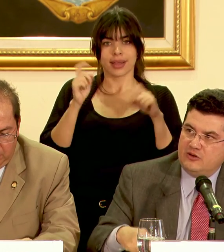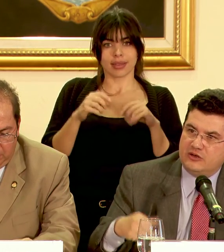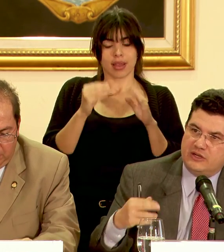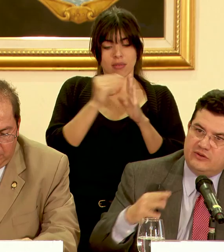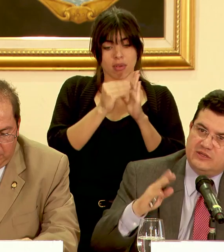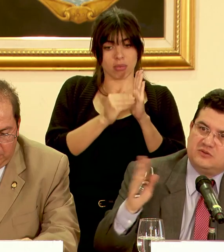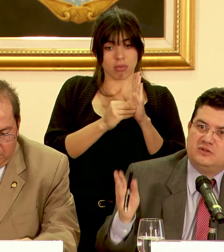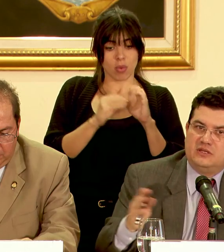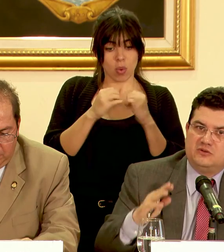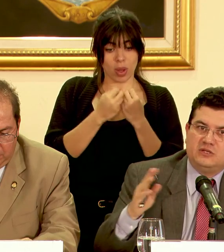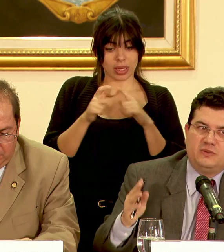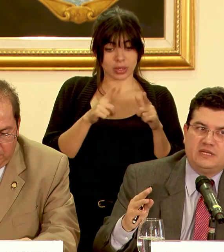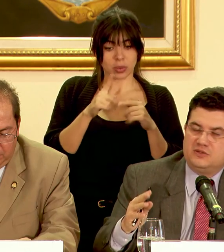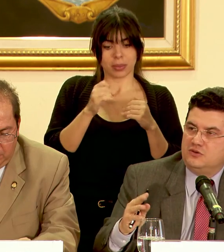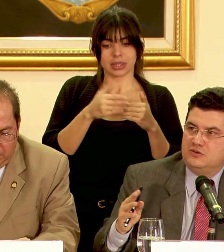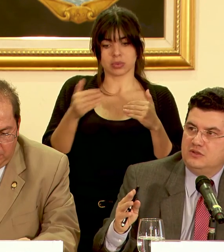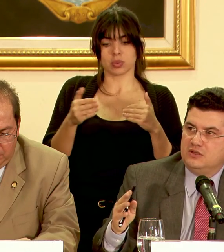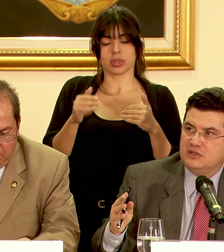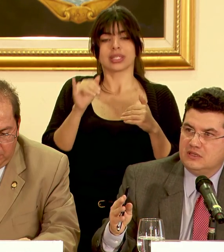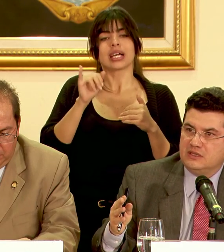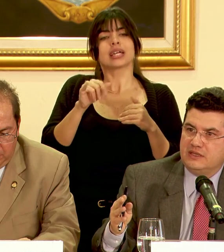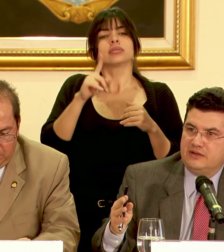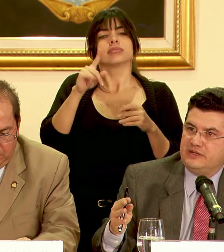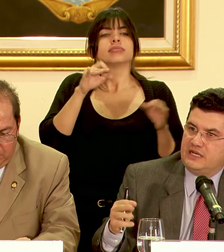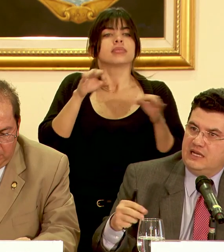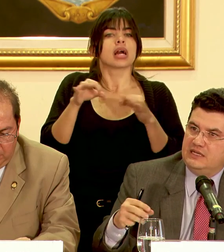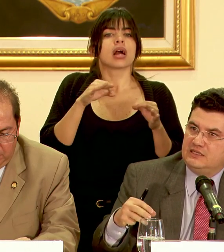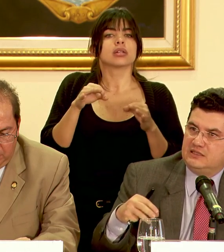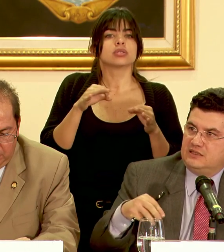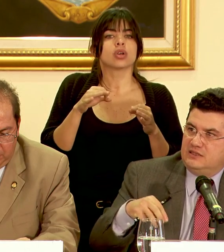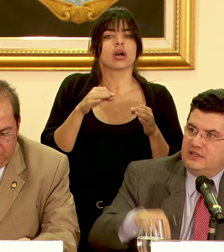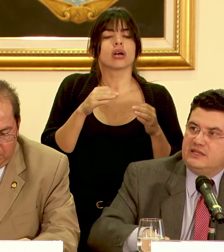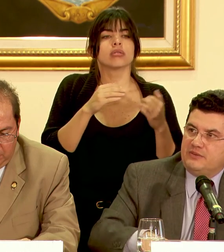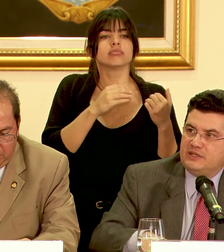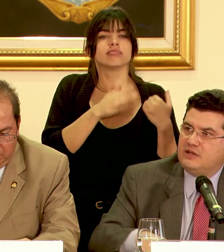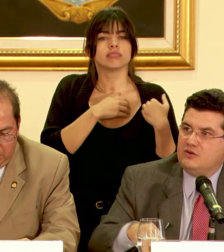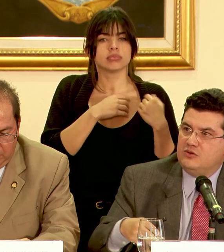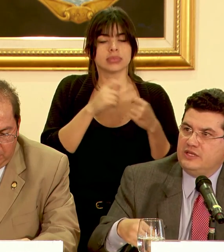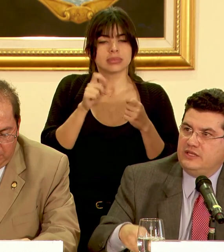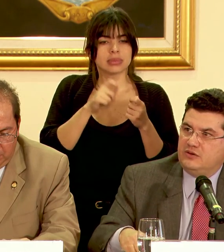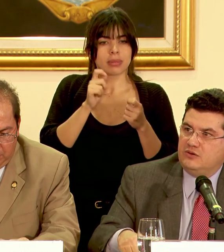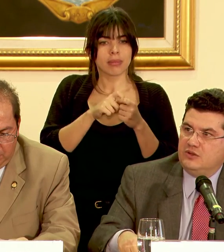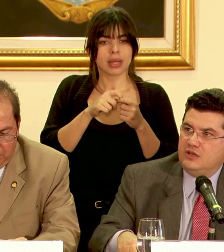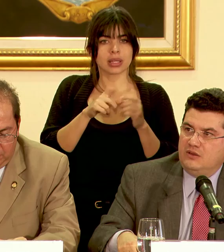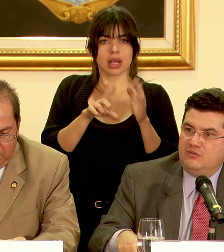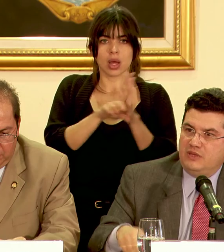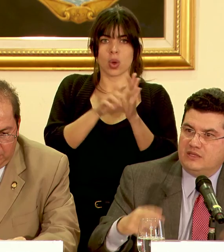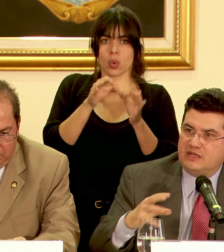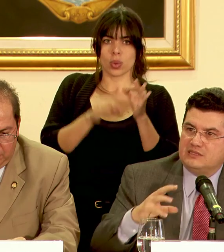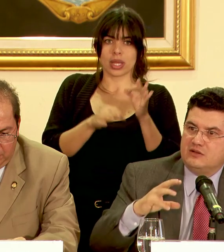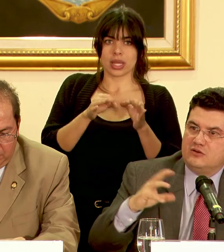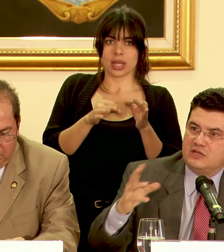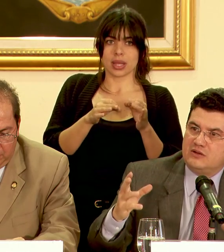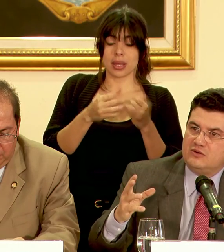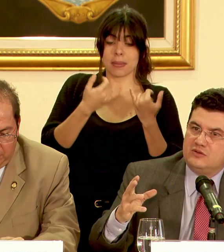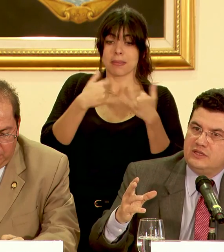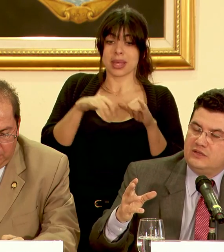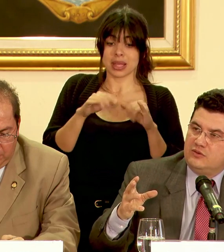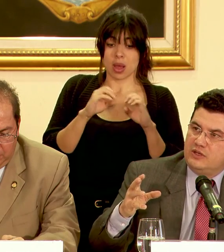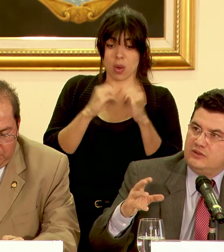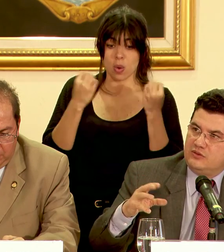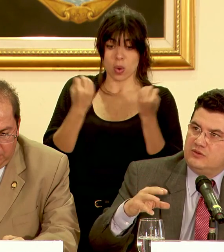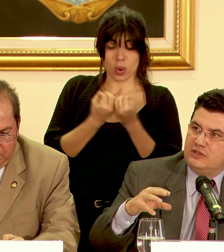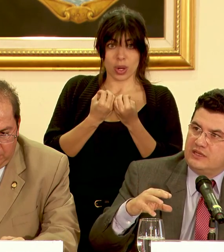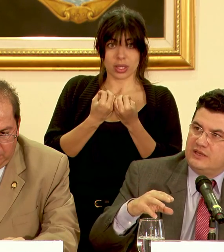integrado el órgano y esto es una explicación que recae estrictamente en lo jurídico mientras el órgano